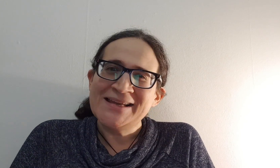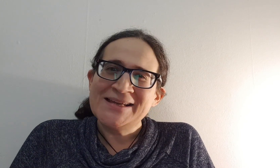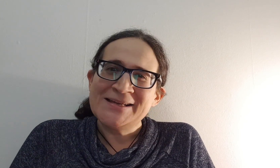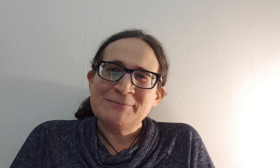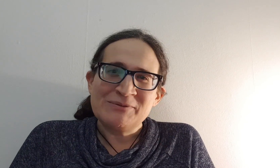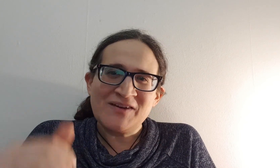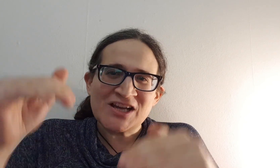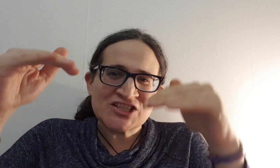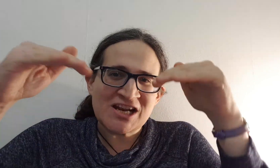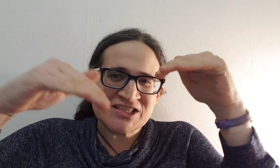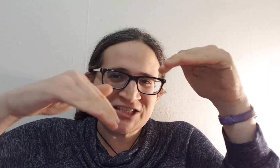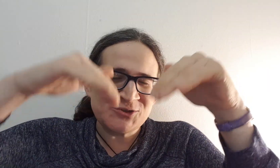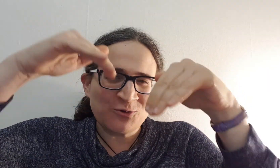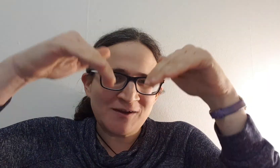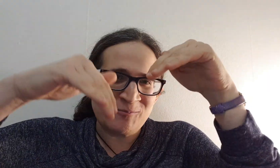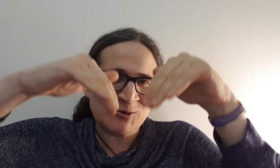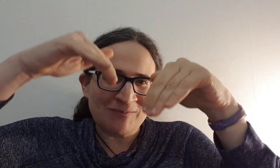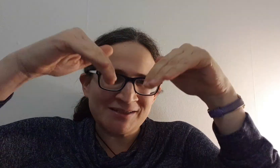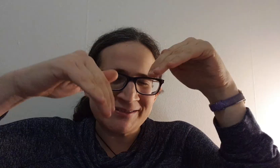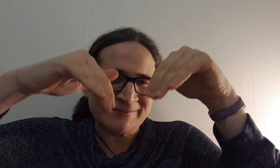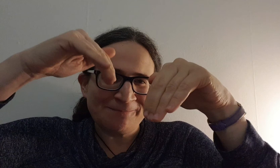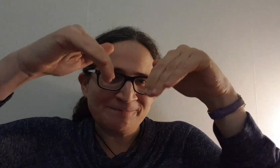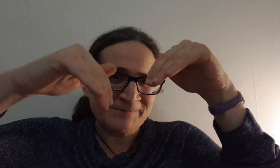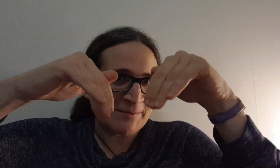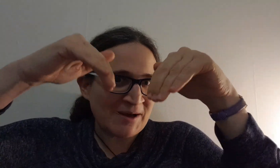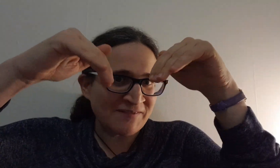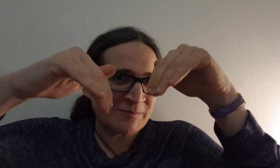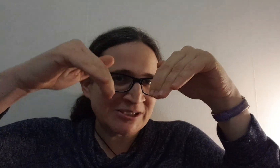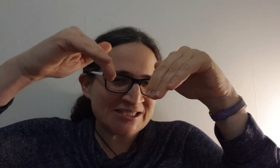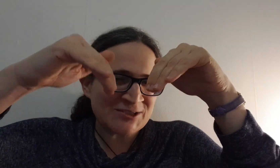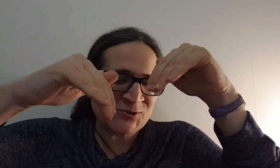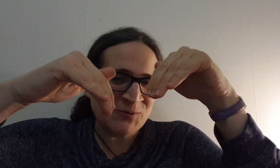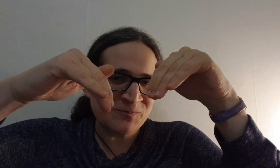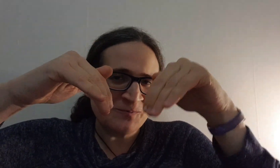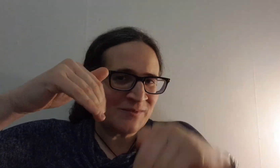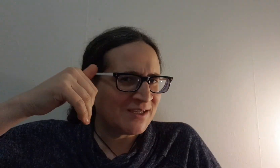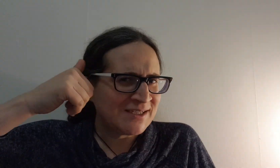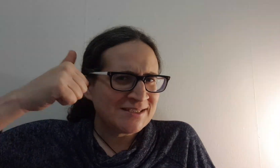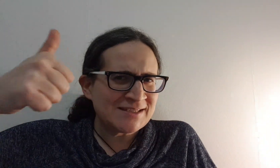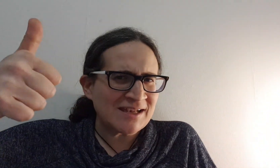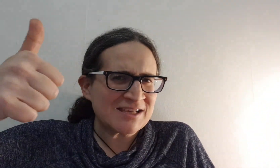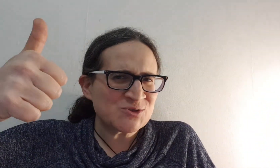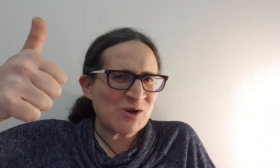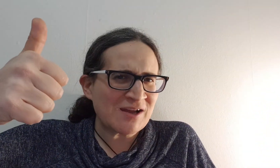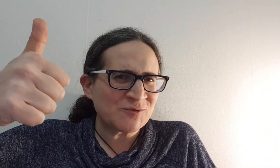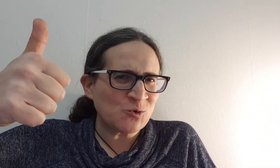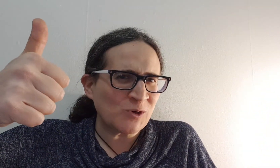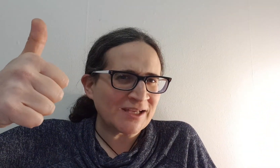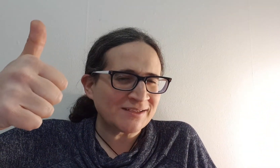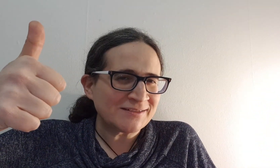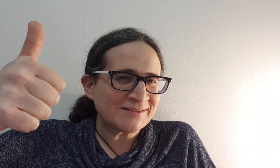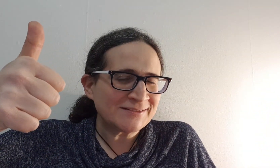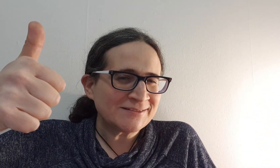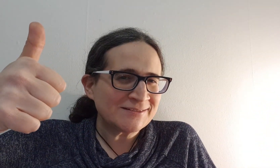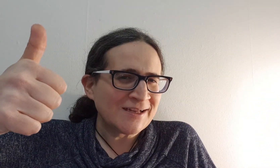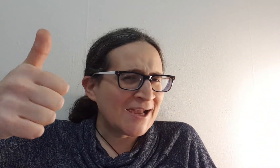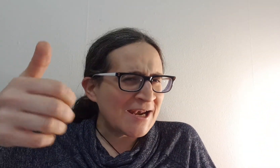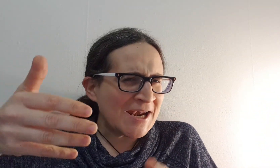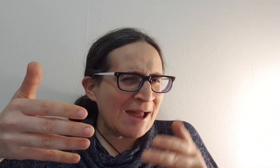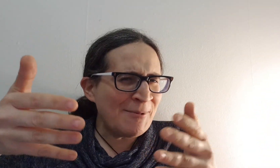בבקשה להשאיר תגובה פה למטה. אם אהבתם את הסרטון, תלחצו לכפתור לייק. למה